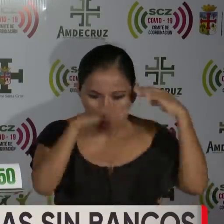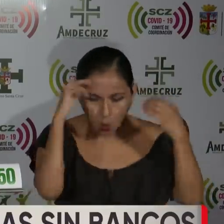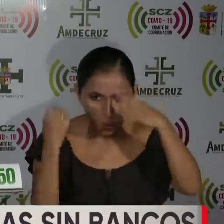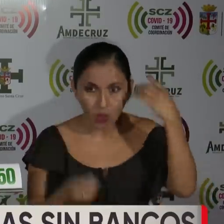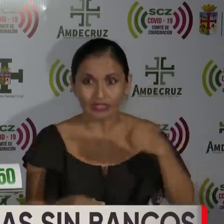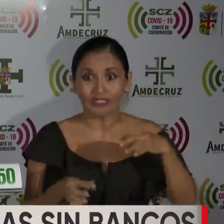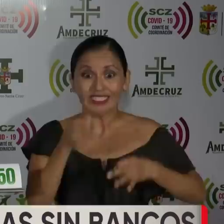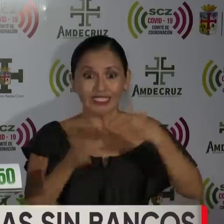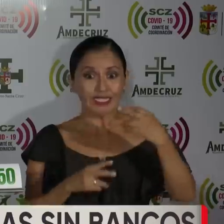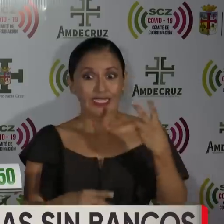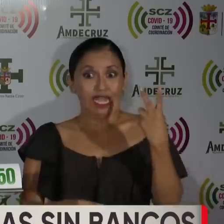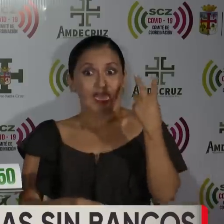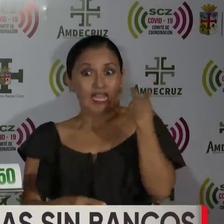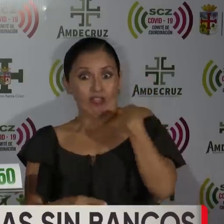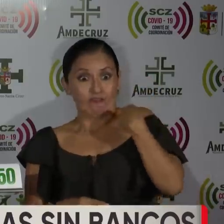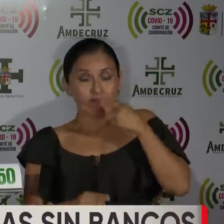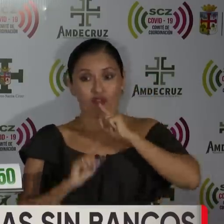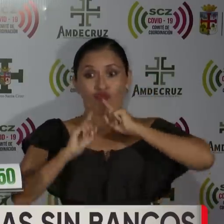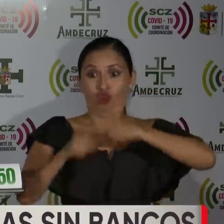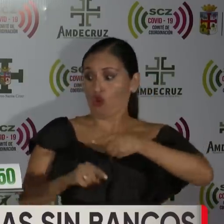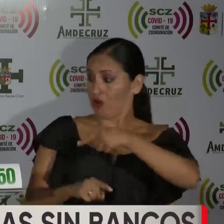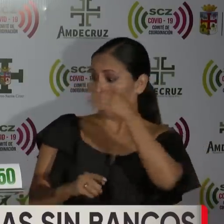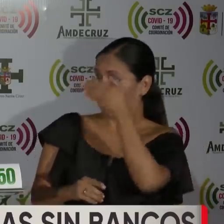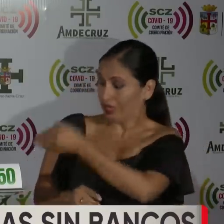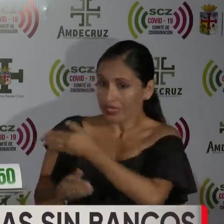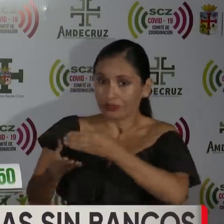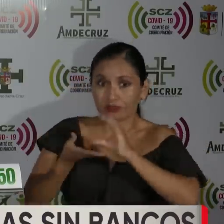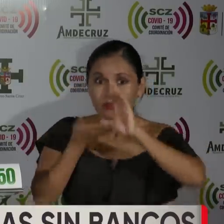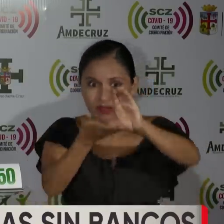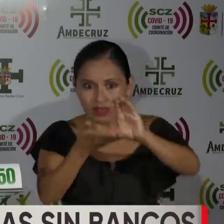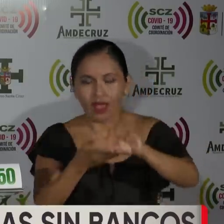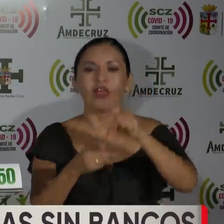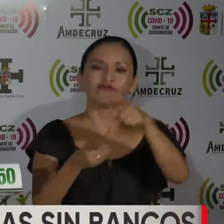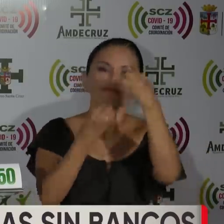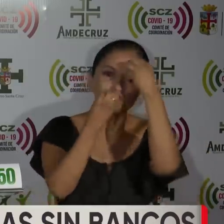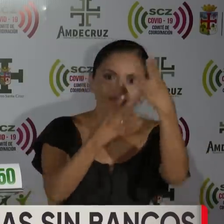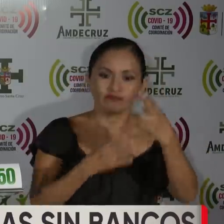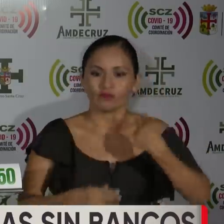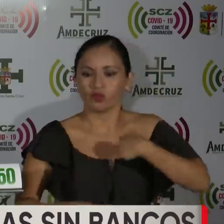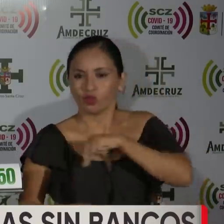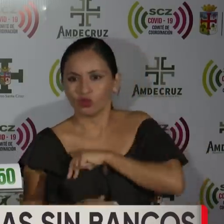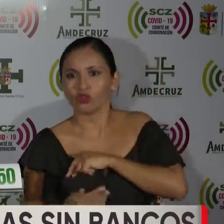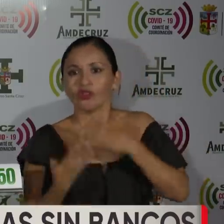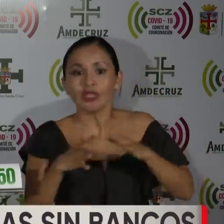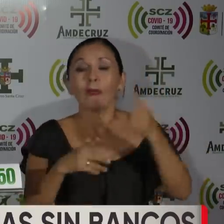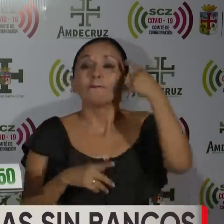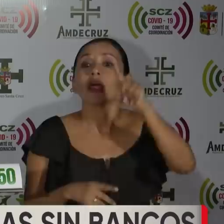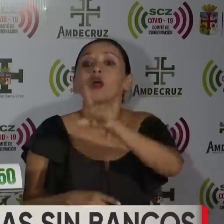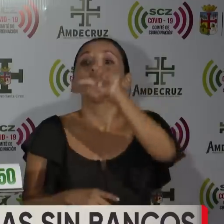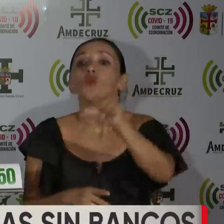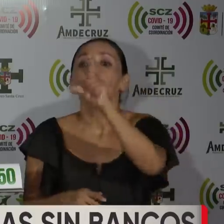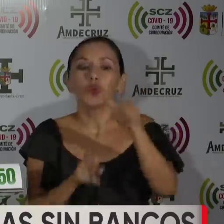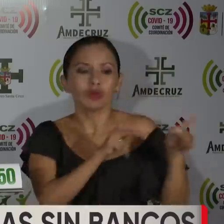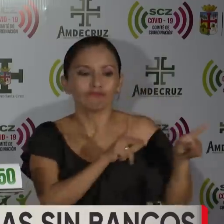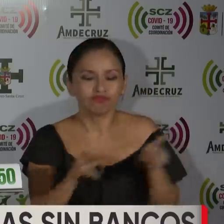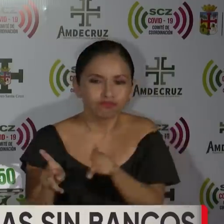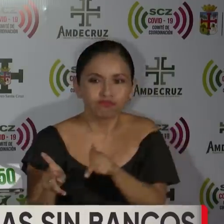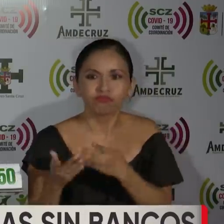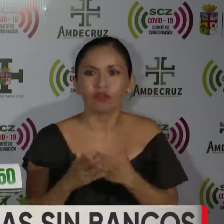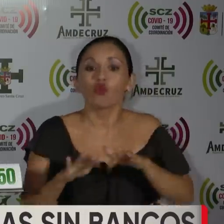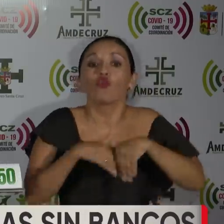una vez que el comandante en jefe reciba este convenio bilateral, esperamos nosotros tener ya para el día lunes el plan